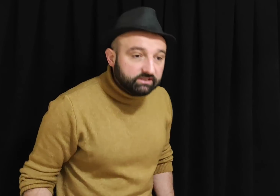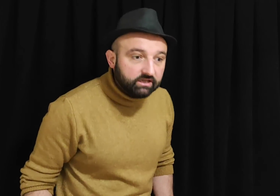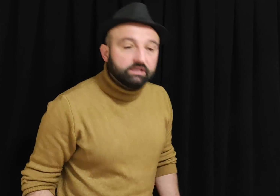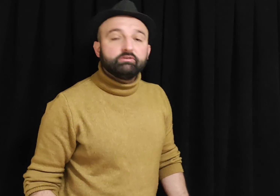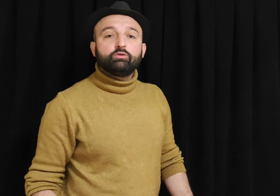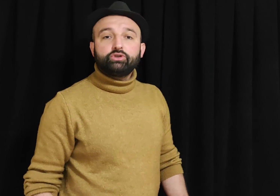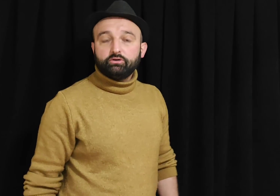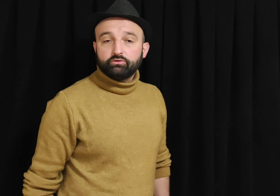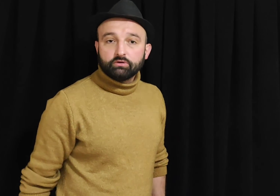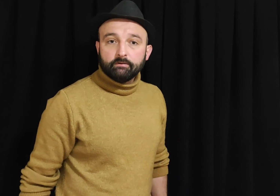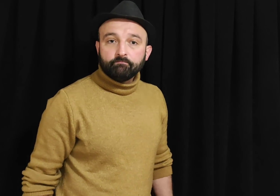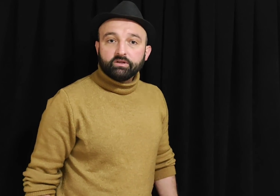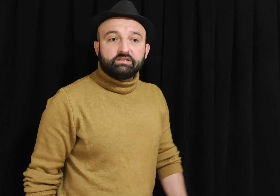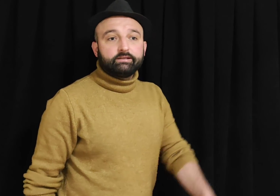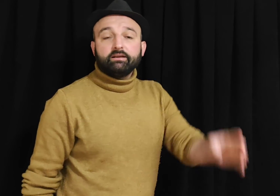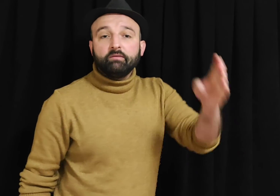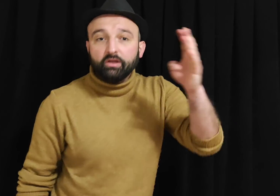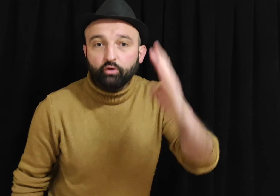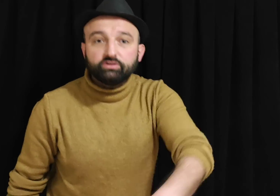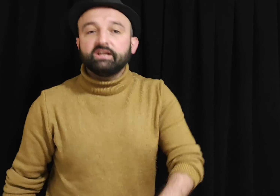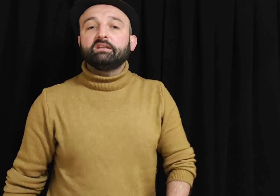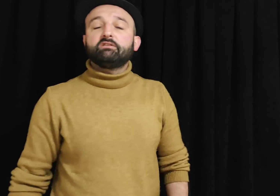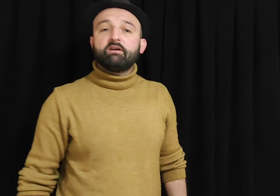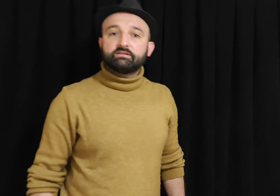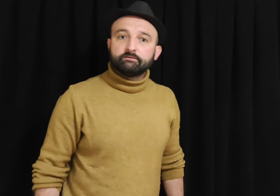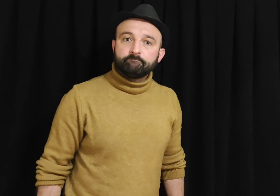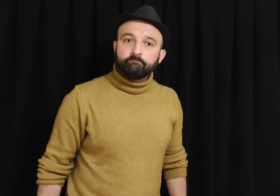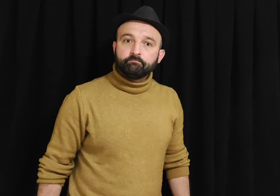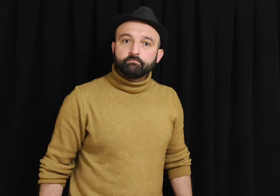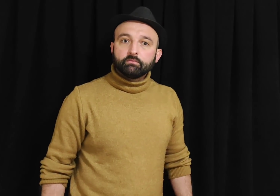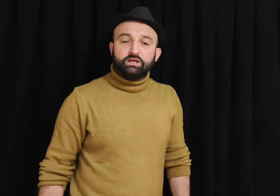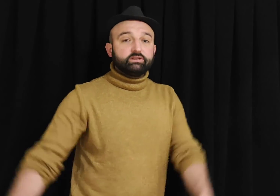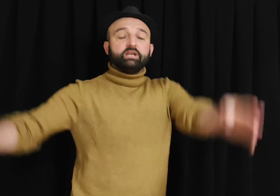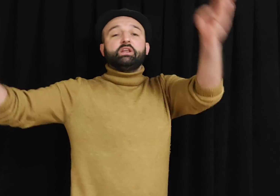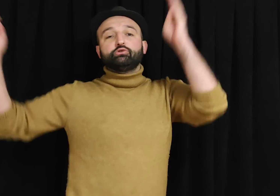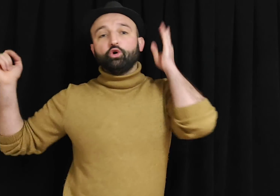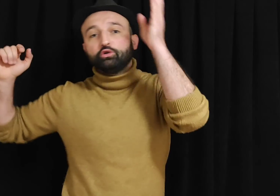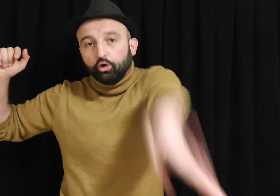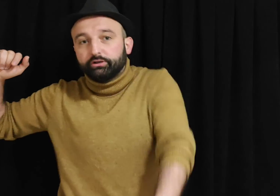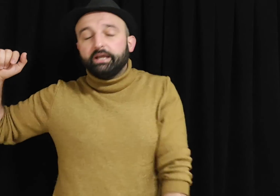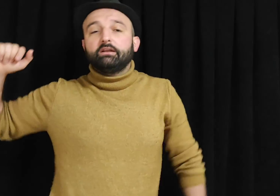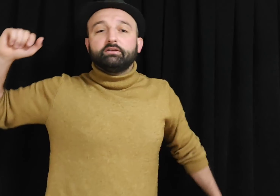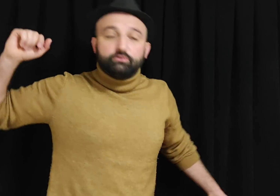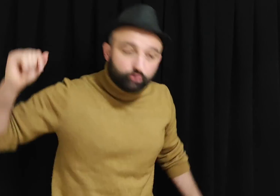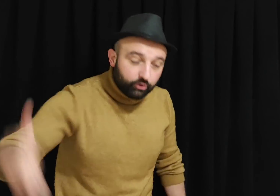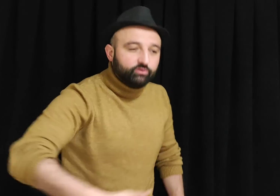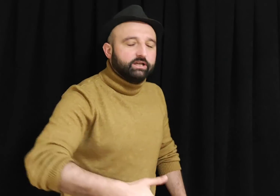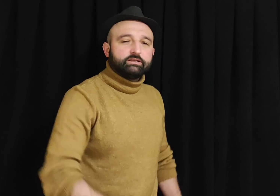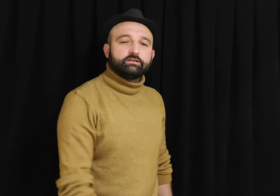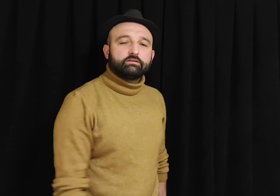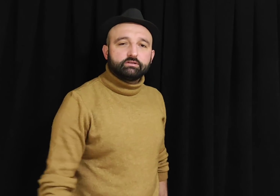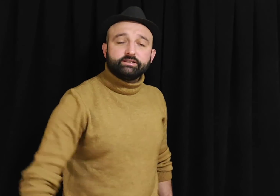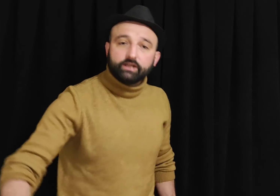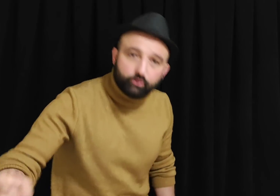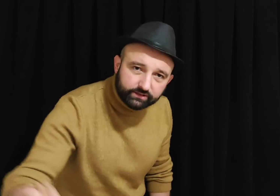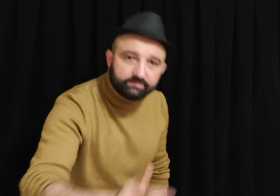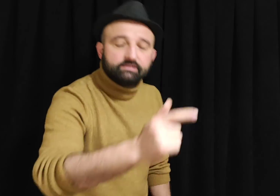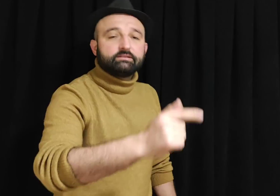senedir video çekiyoruz. Instagram'da 4 senedir varız. Gittiğiniz yol yol değil. Dönün dedik. Siz teröristisiniz